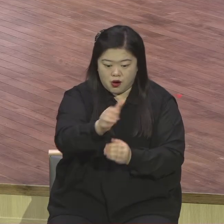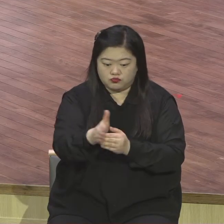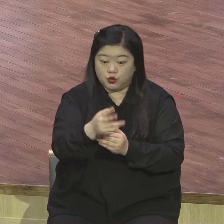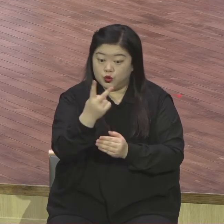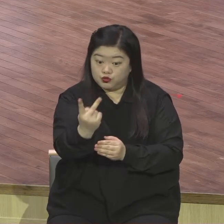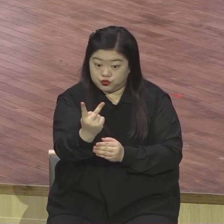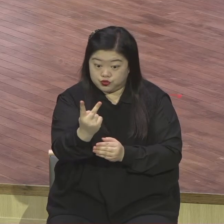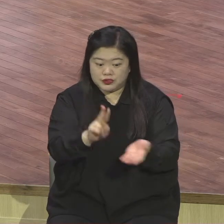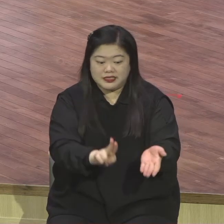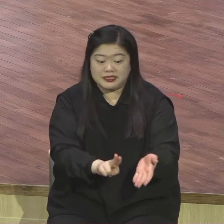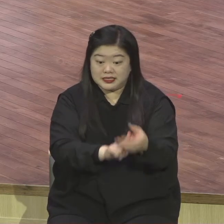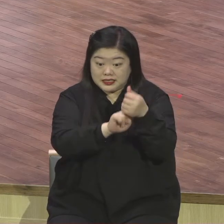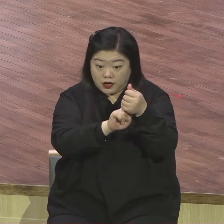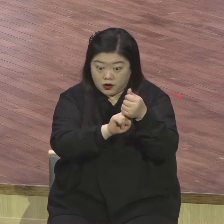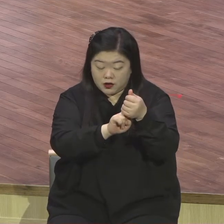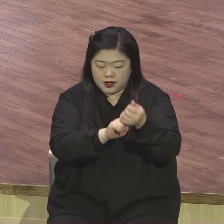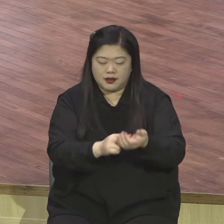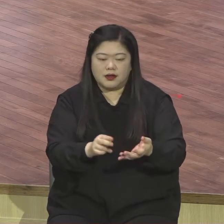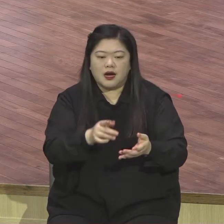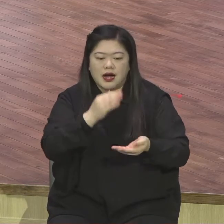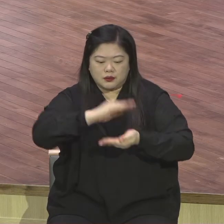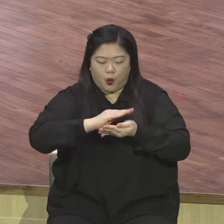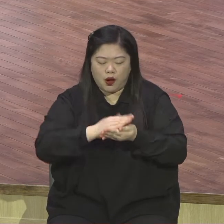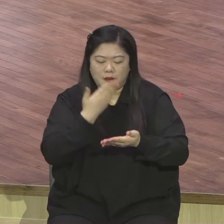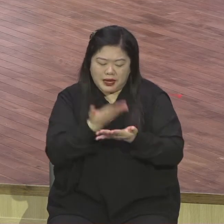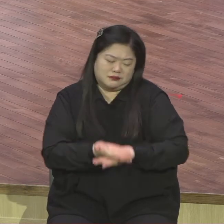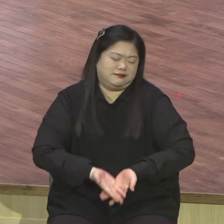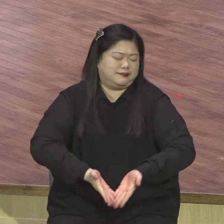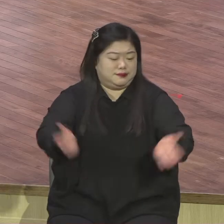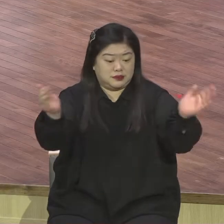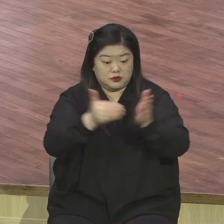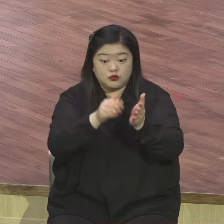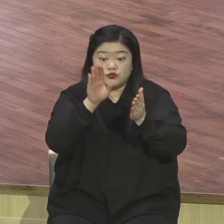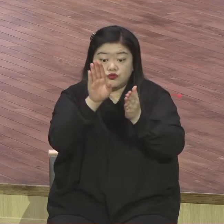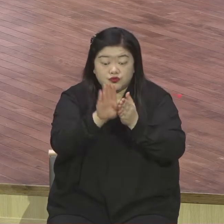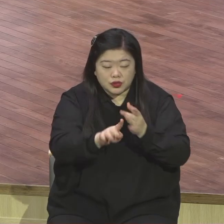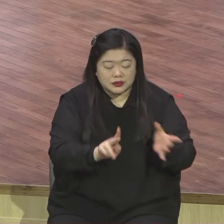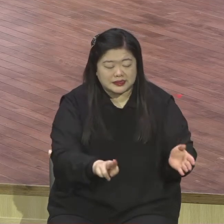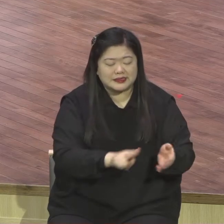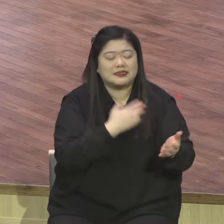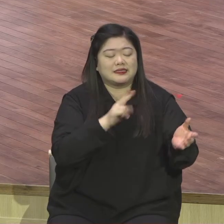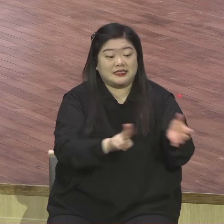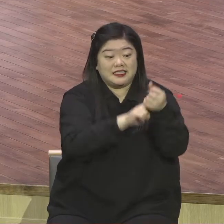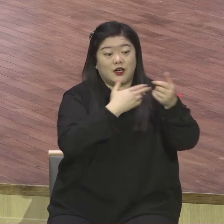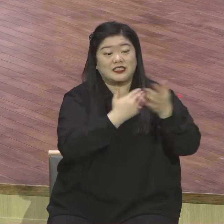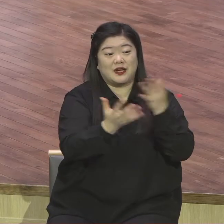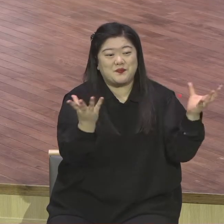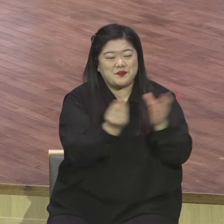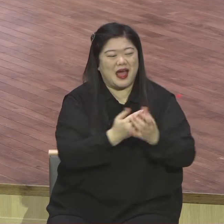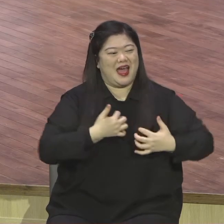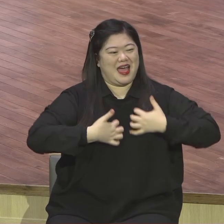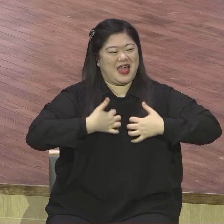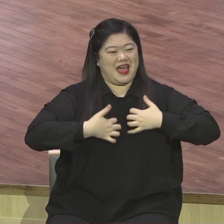이번에는 바다 한가운데서 큰 풍랑을 맞는